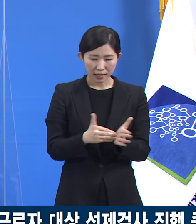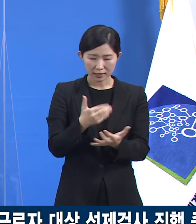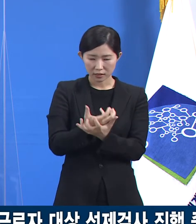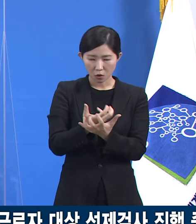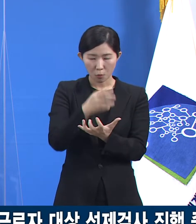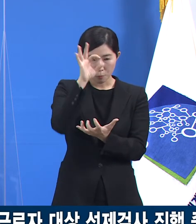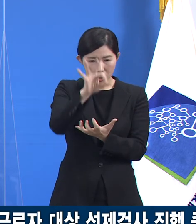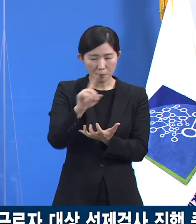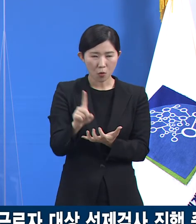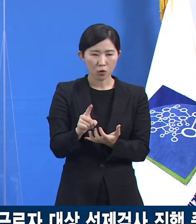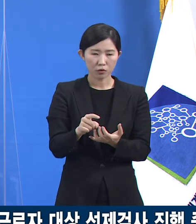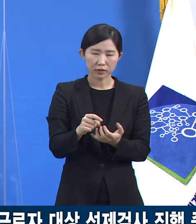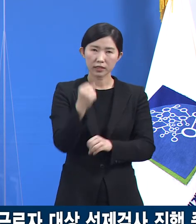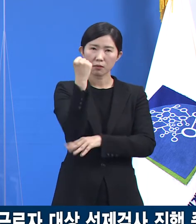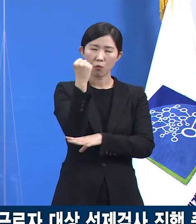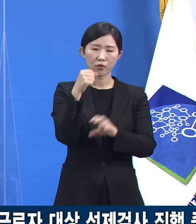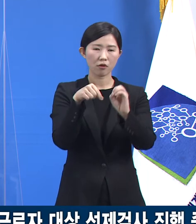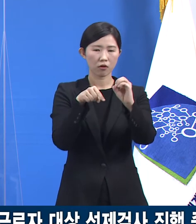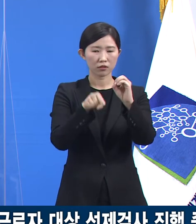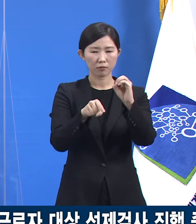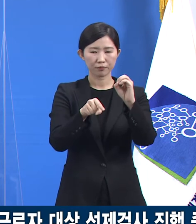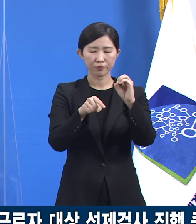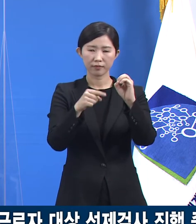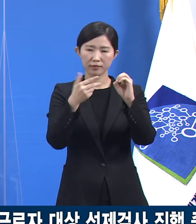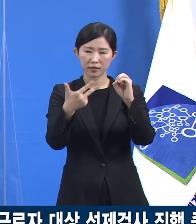% 이상의 양성률을 보이고 있습니다.